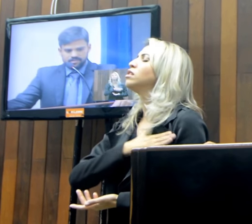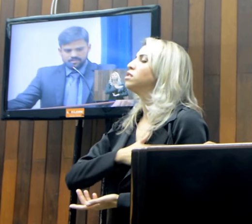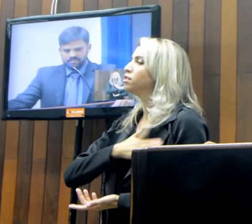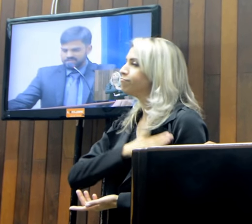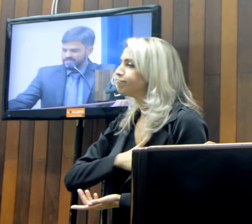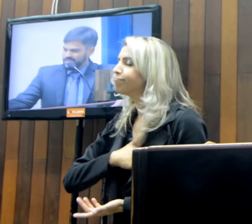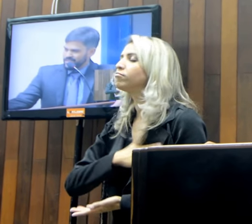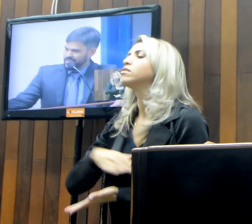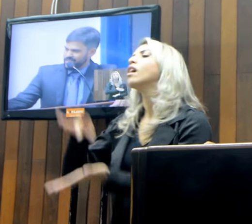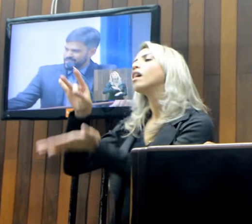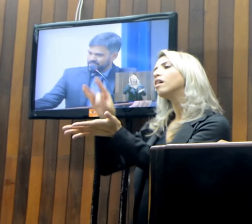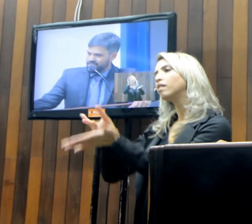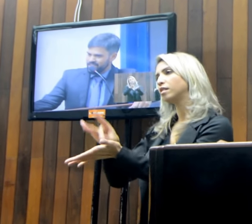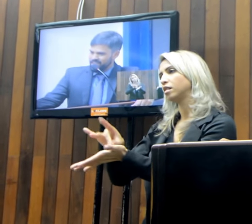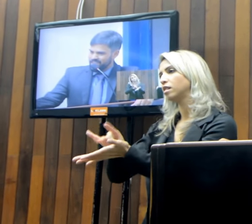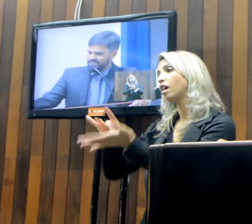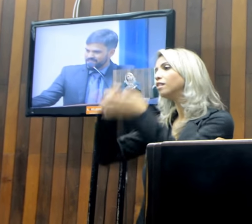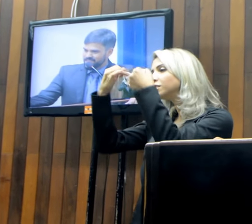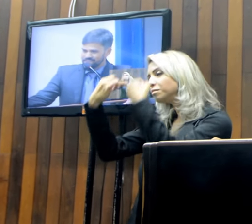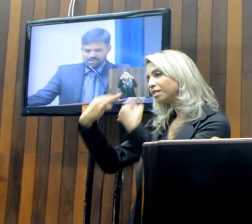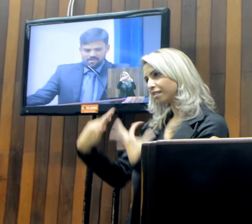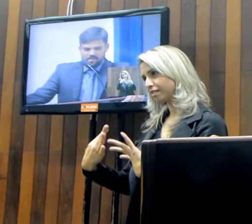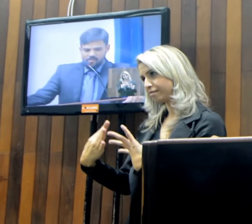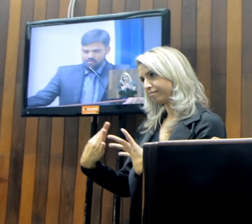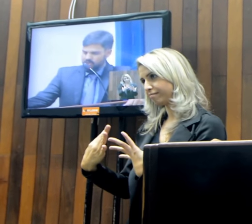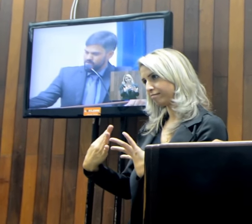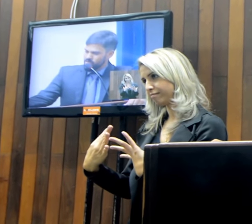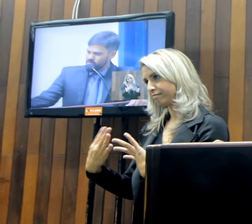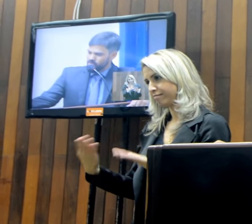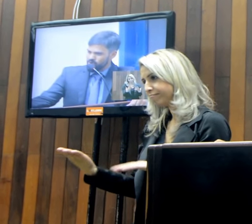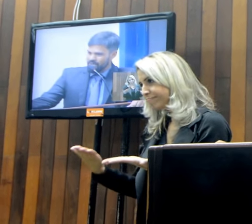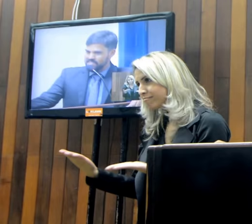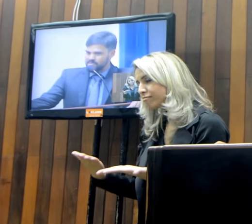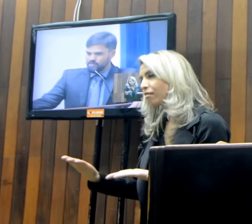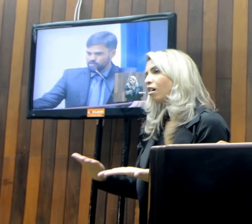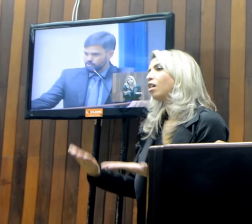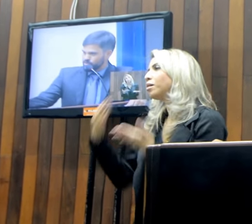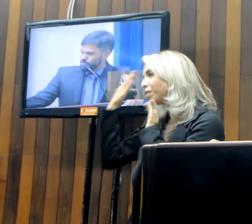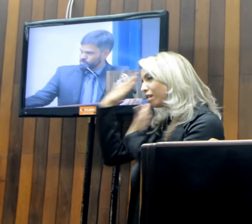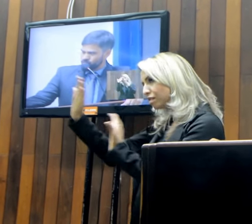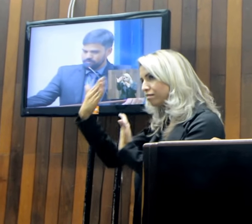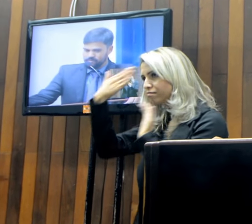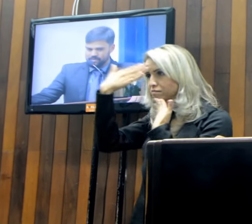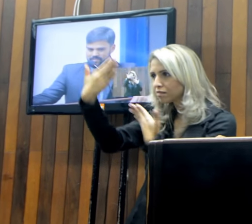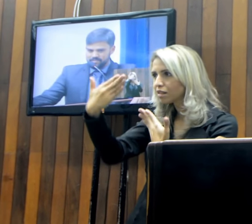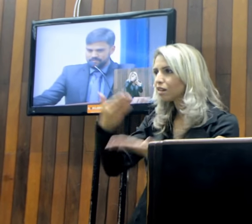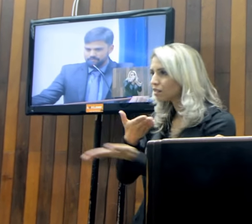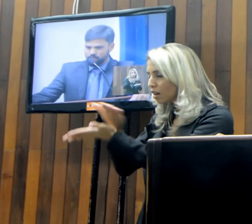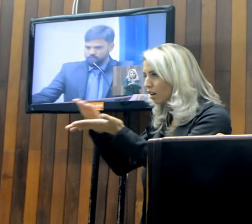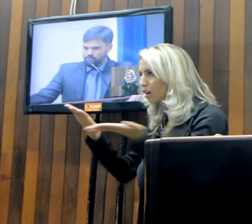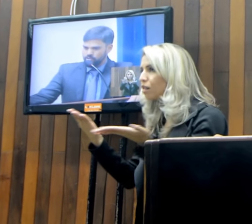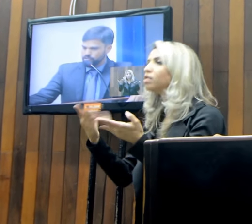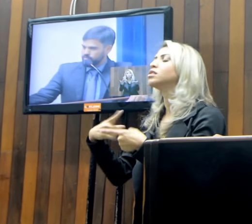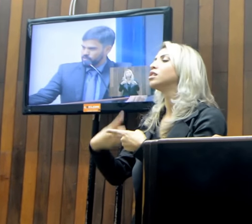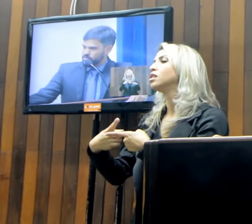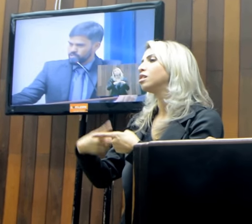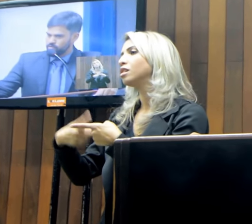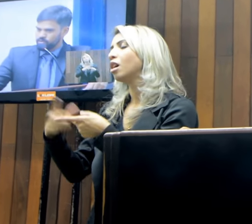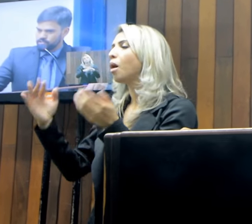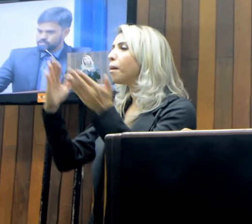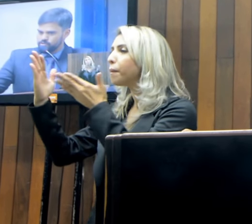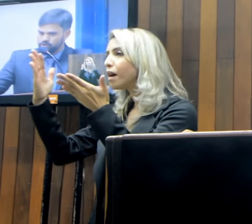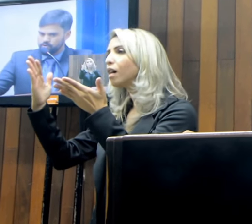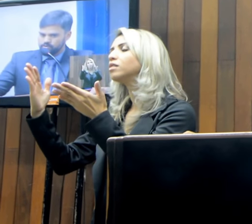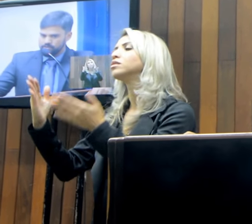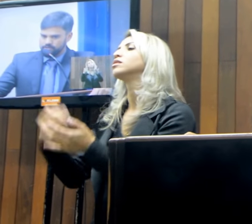deixar aqui o meu agradecimento a todos por esse momento que nós tivemos aqui